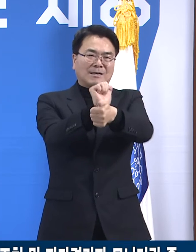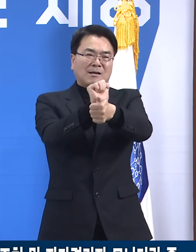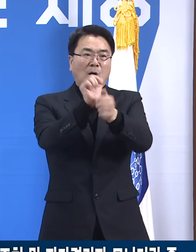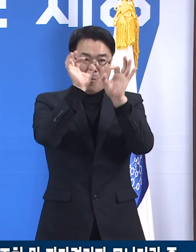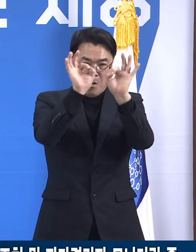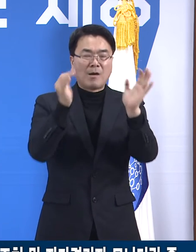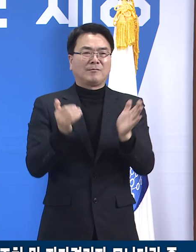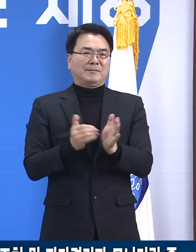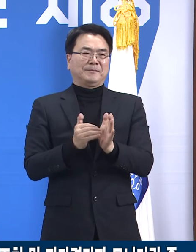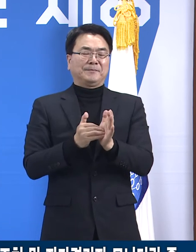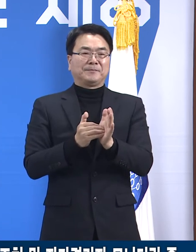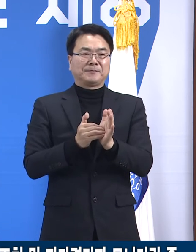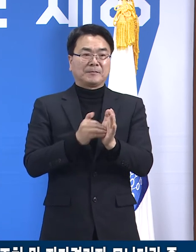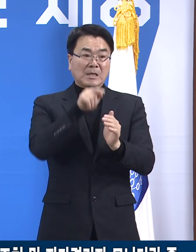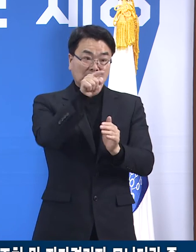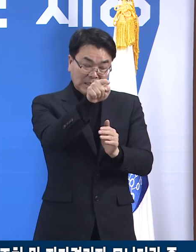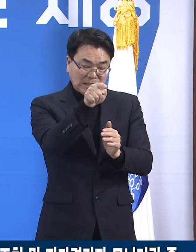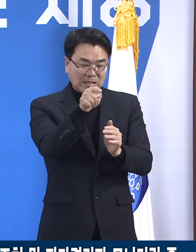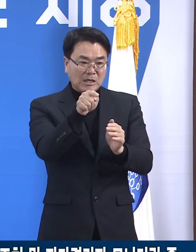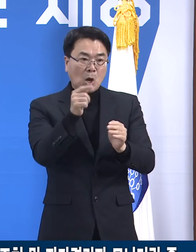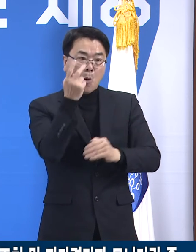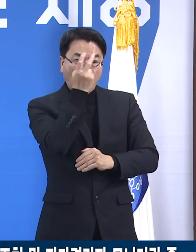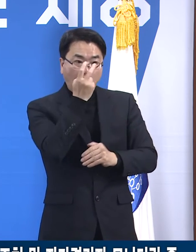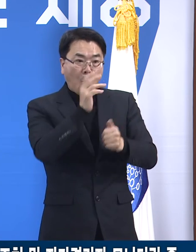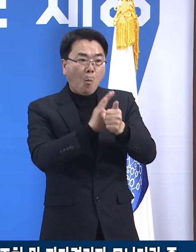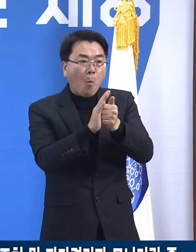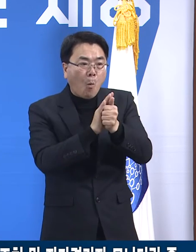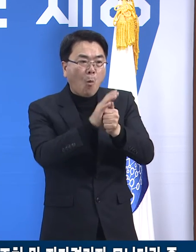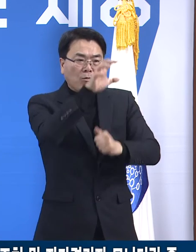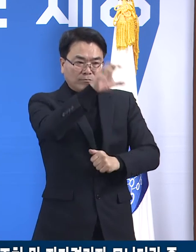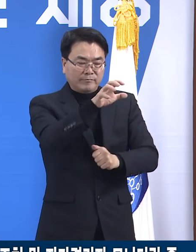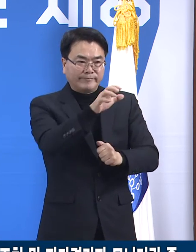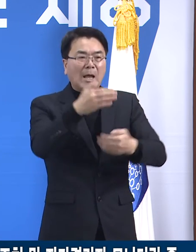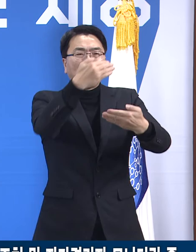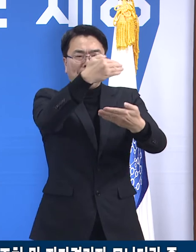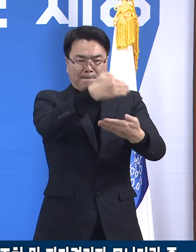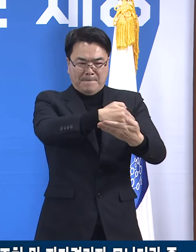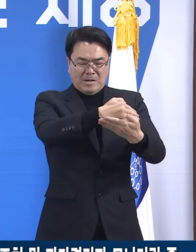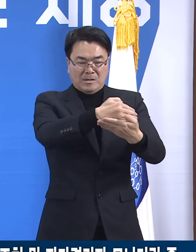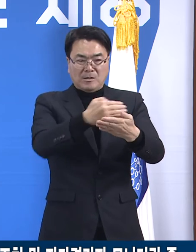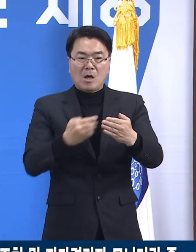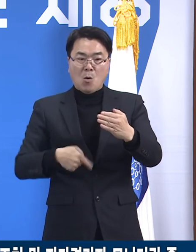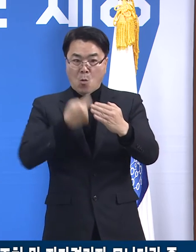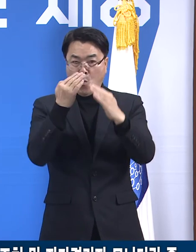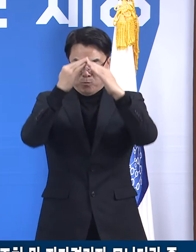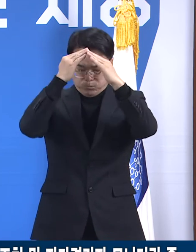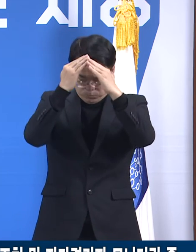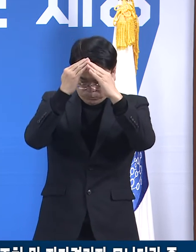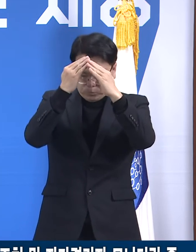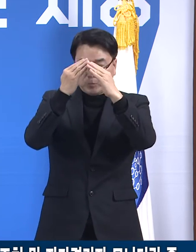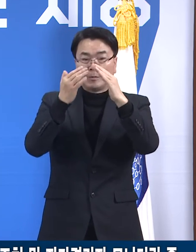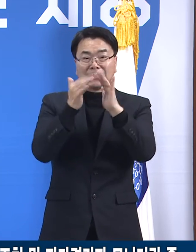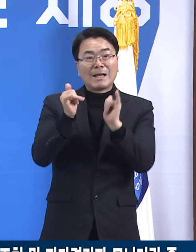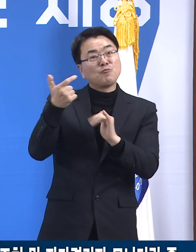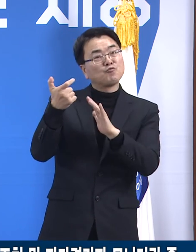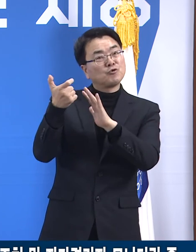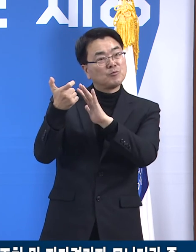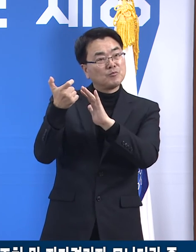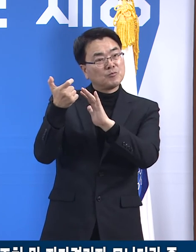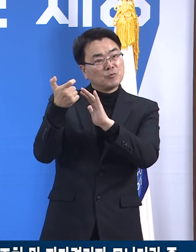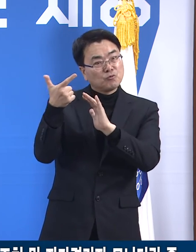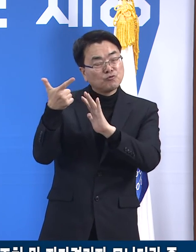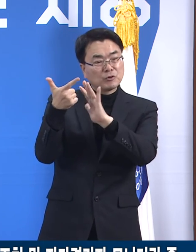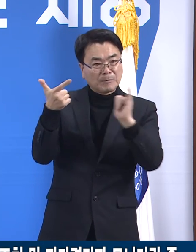해당 주간보호센터는 폐쇄 조치하였으며 자가격리자로 분류된 66명에 대해서는 지속적으로